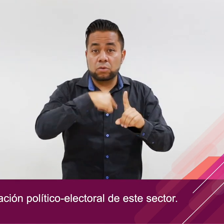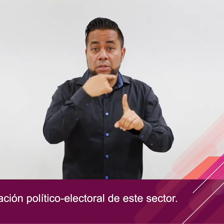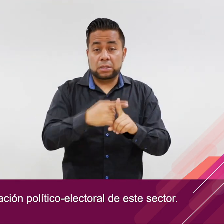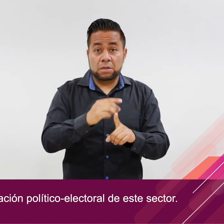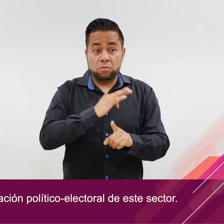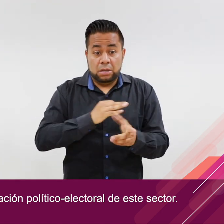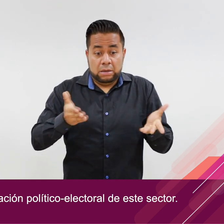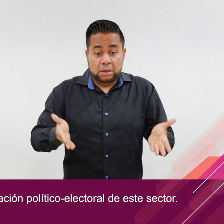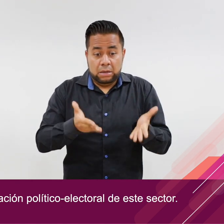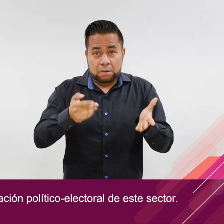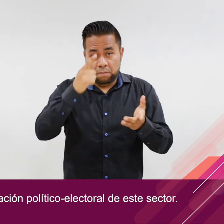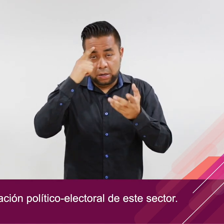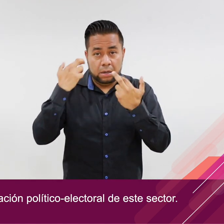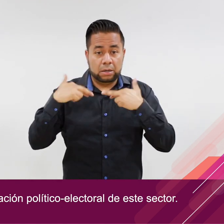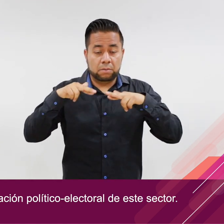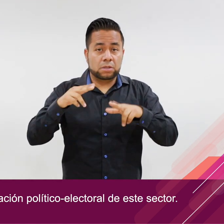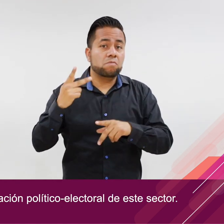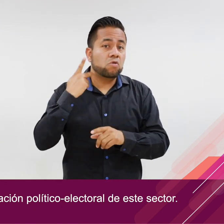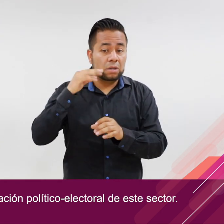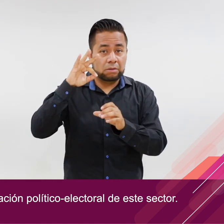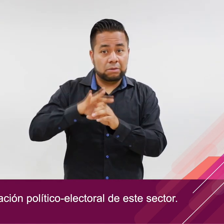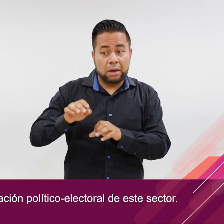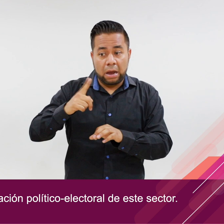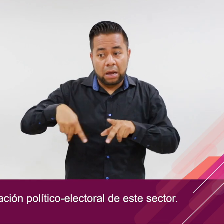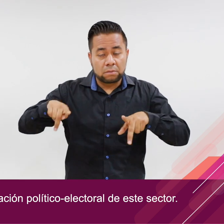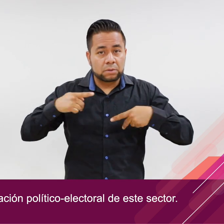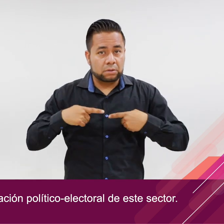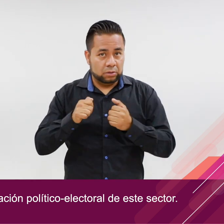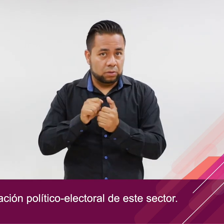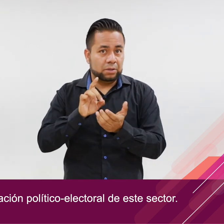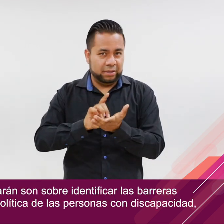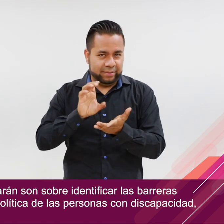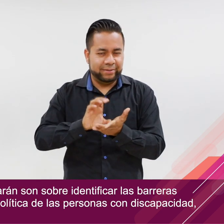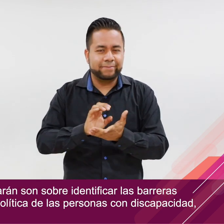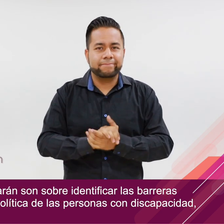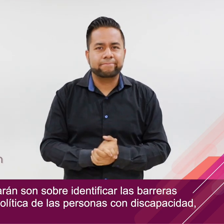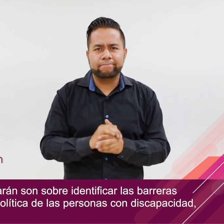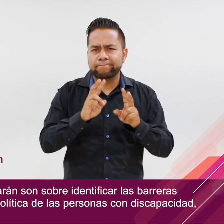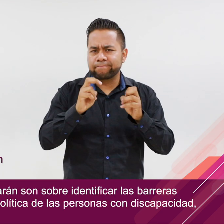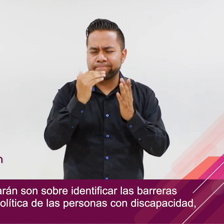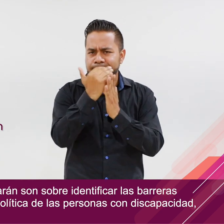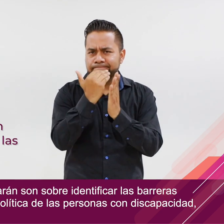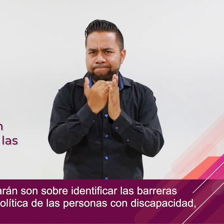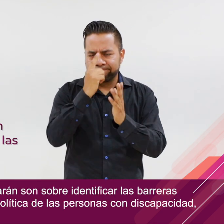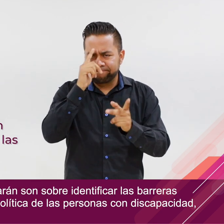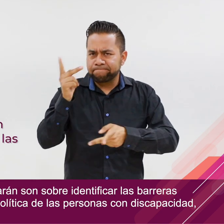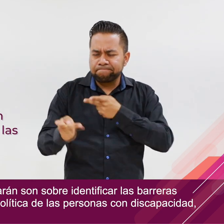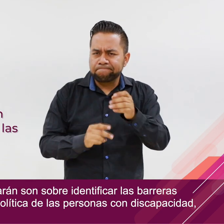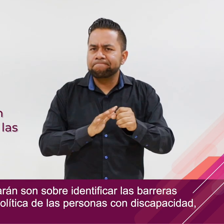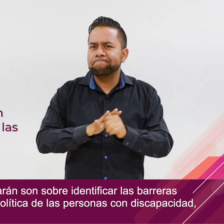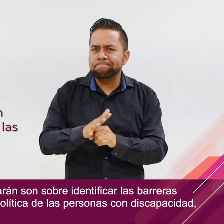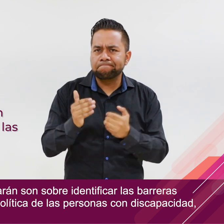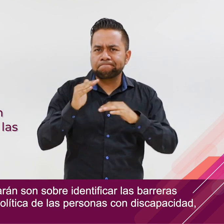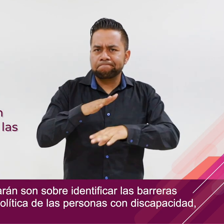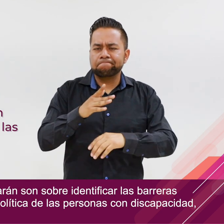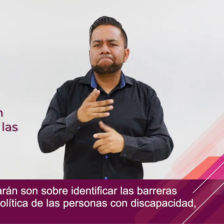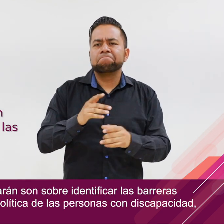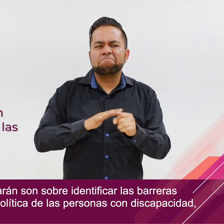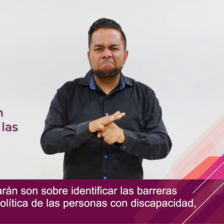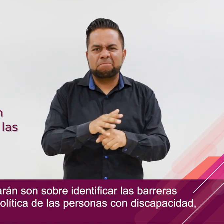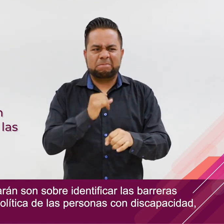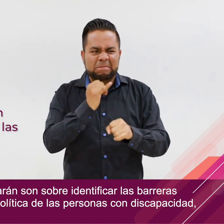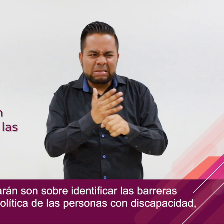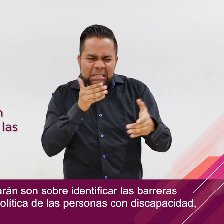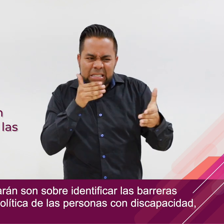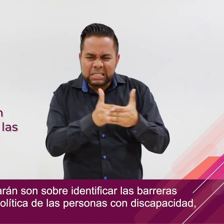impulsen la representación político-electoral de este sector. Los temas que se consultarán son sobre identificar